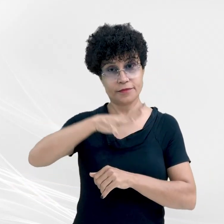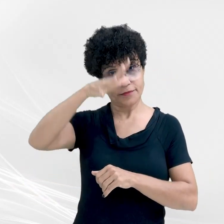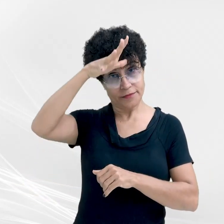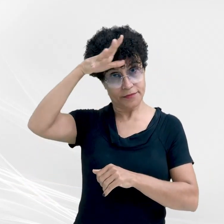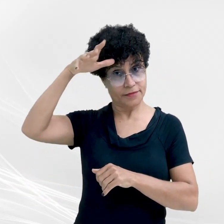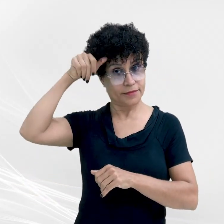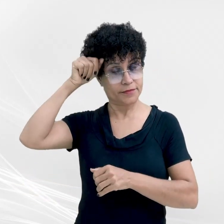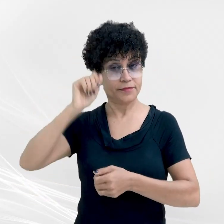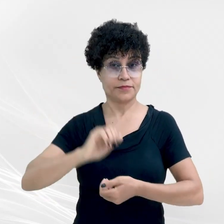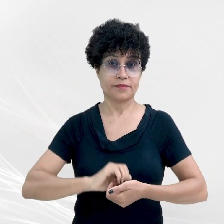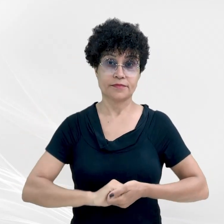Estado de Mato Grosso.